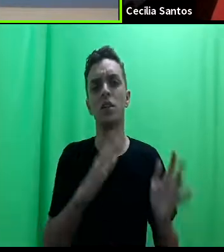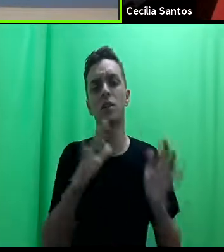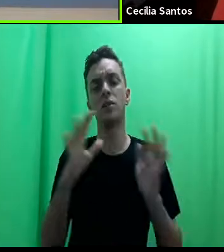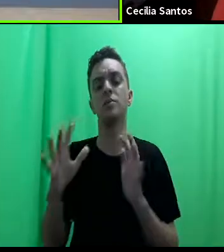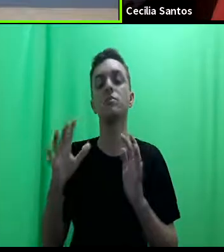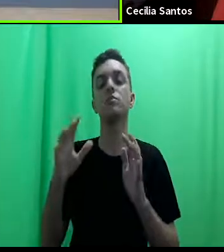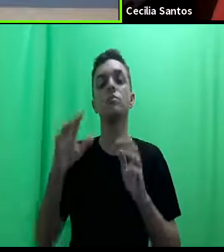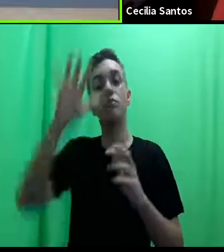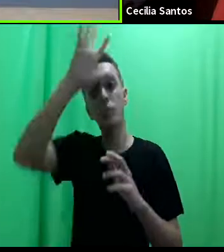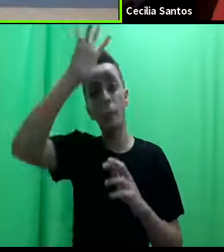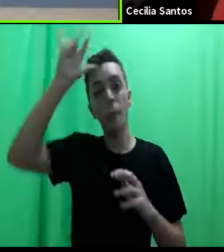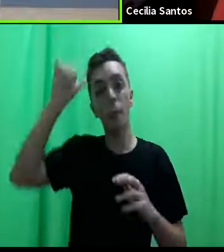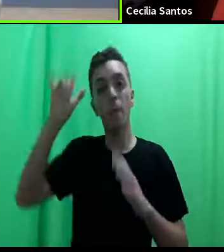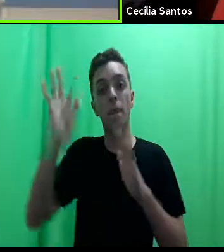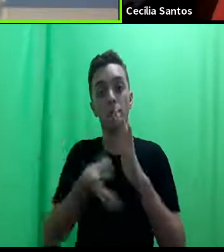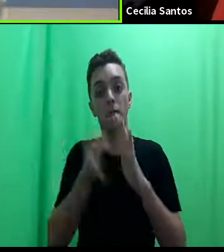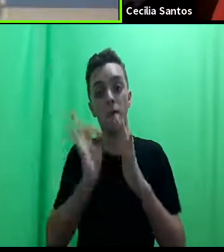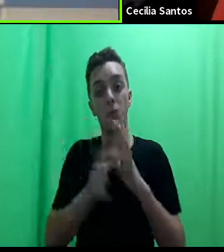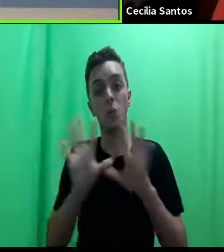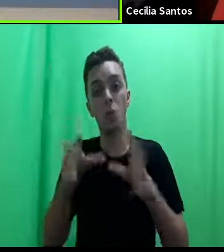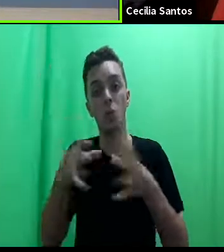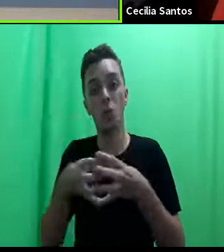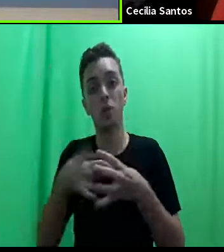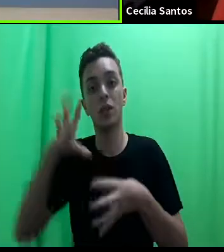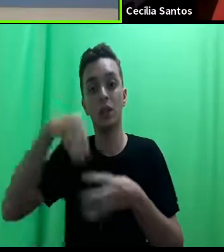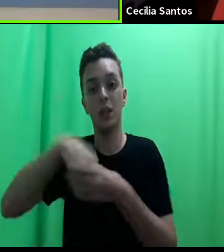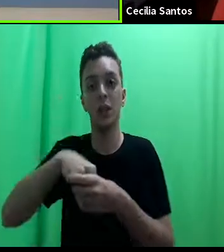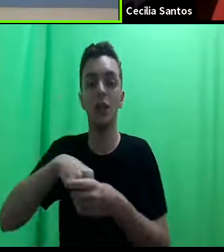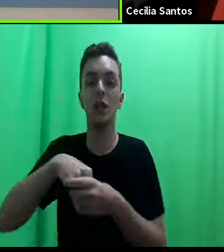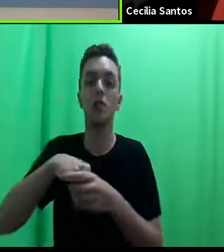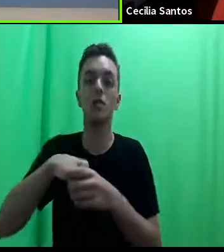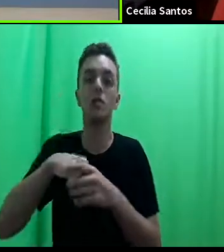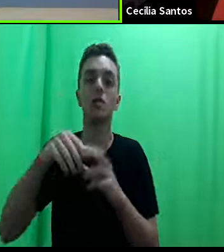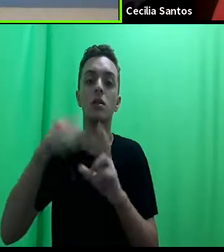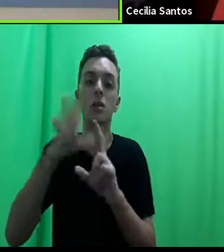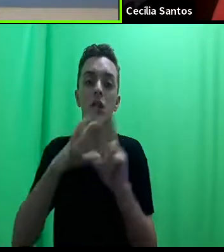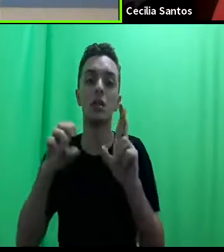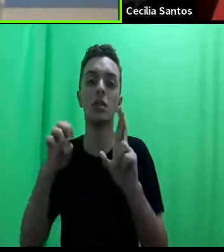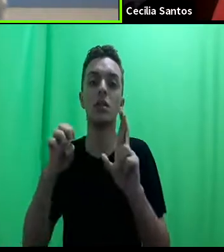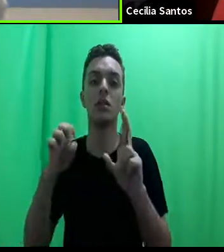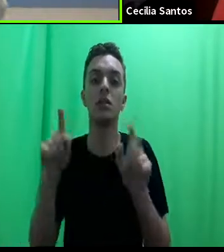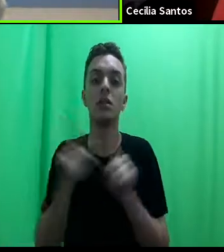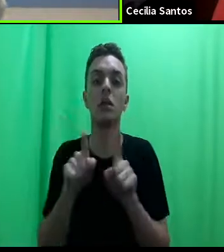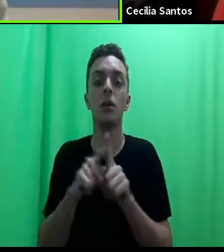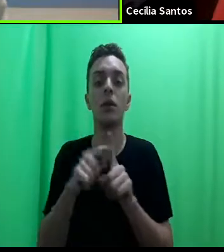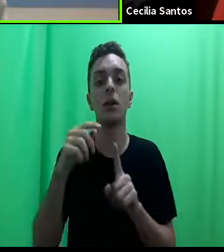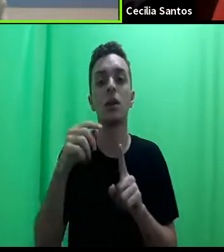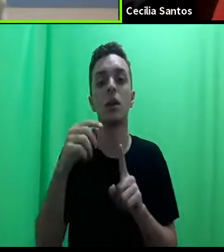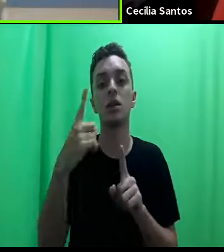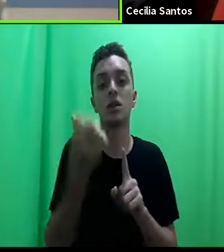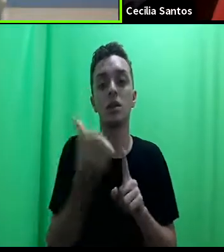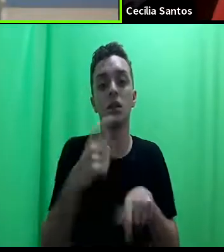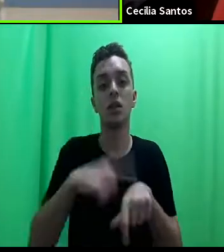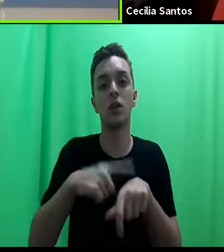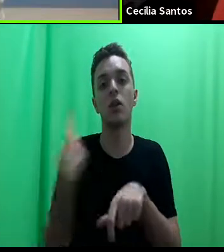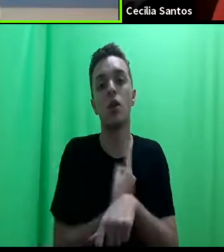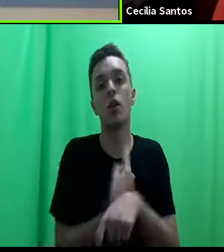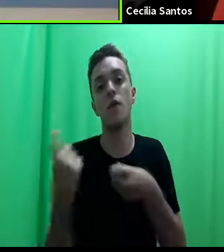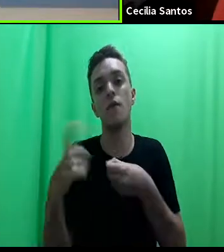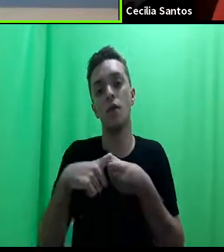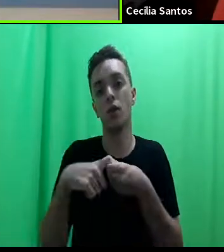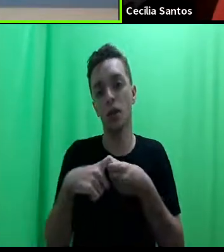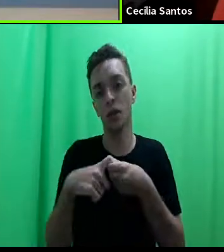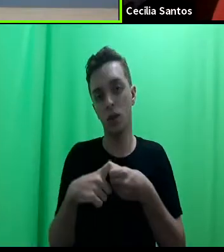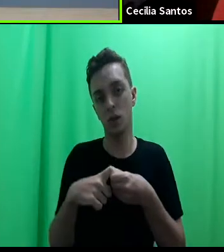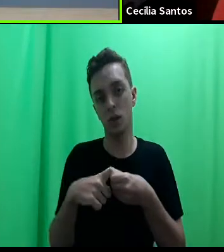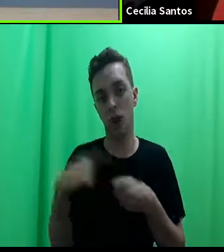jurídicas, um grupo de clínicas dentro dessa rede que a gente está querendo formar e às dezesseis horas a gente retoma as nossas